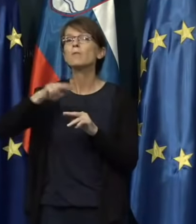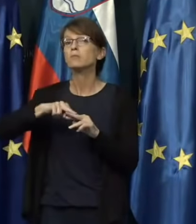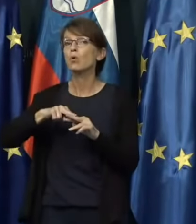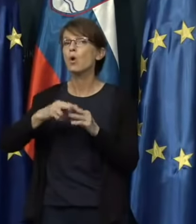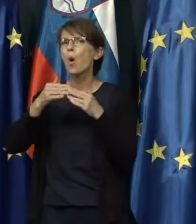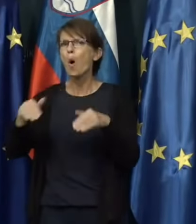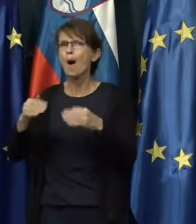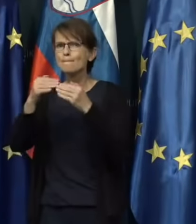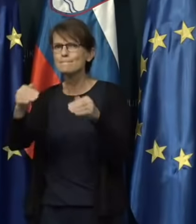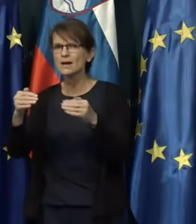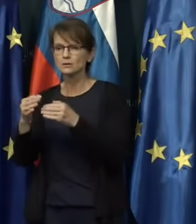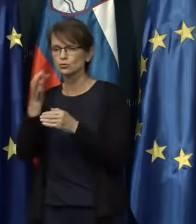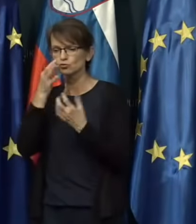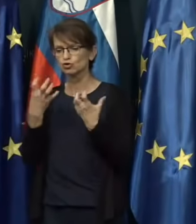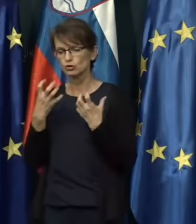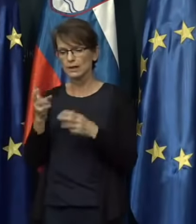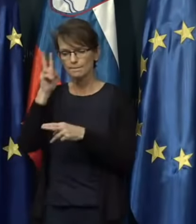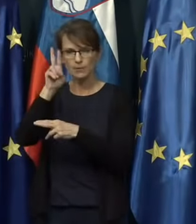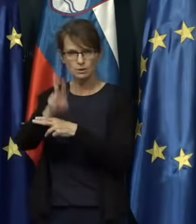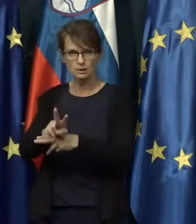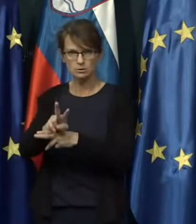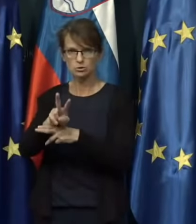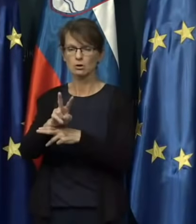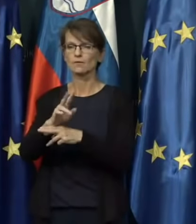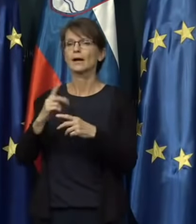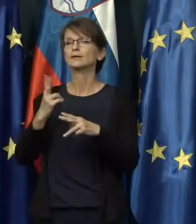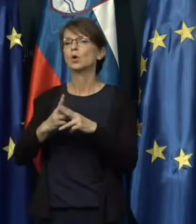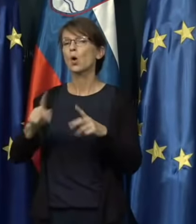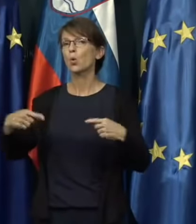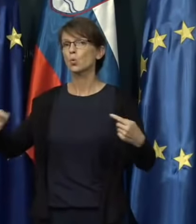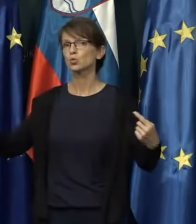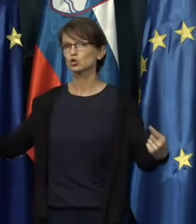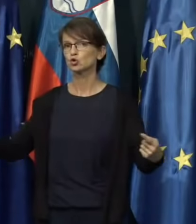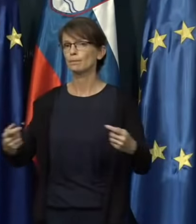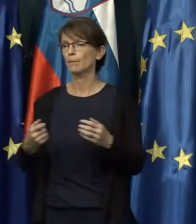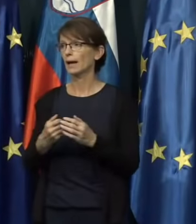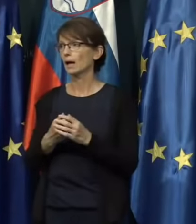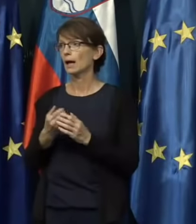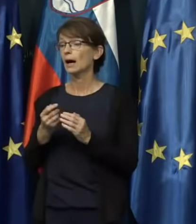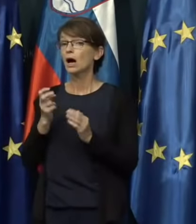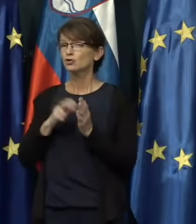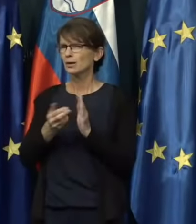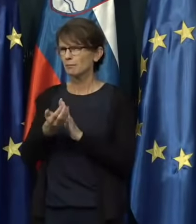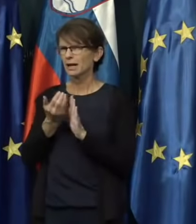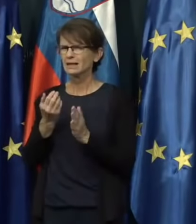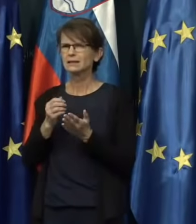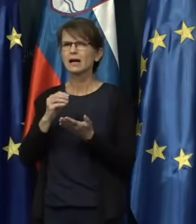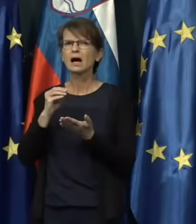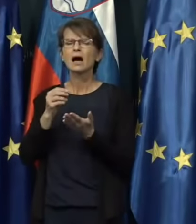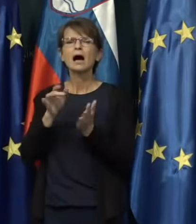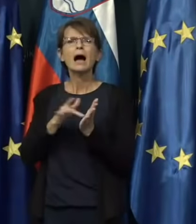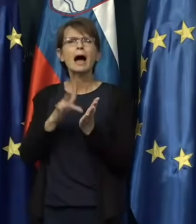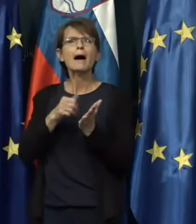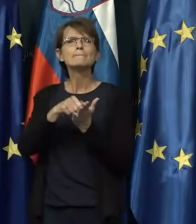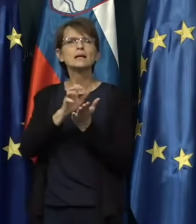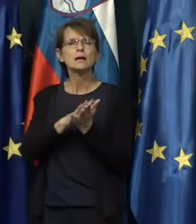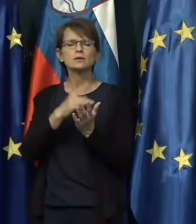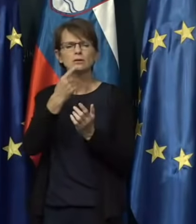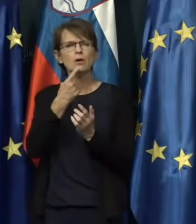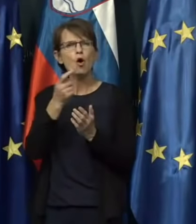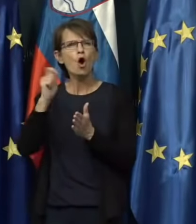če želimo nadzorovati sveda na širenje okužbe. Ja, še pred aplikacijo me zanima, omenili ste globe,